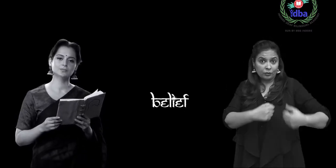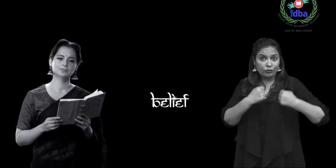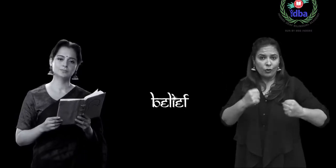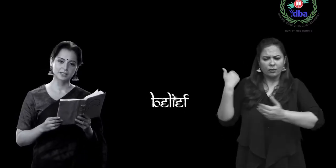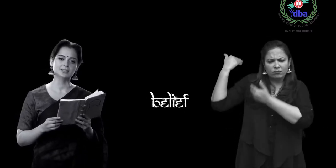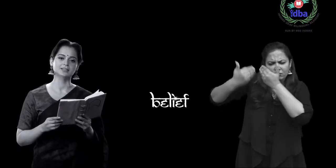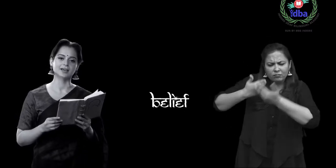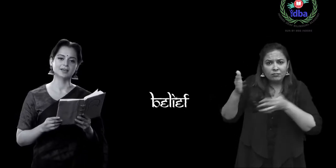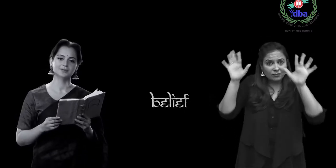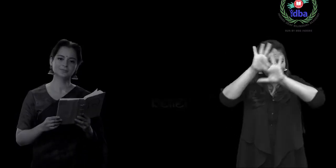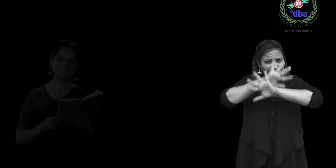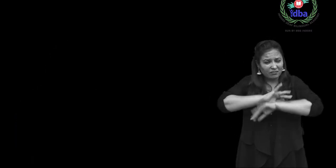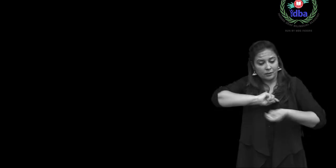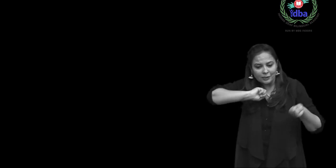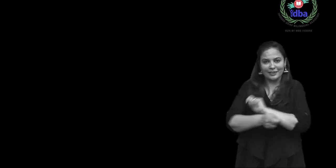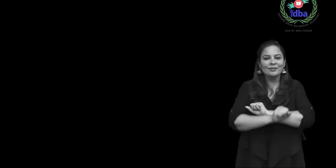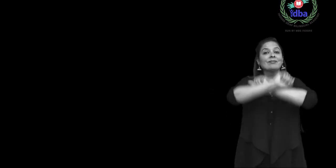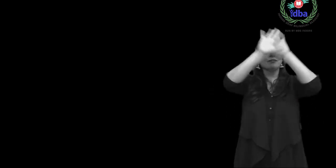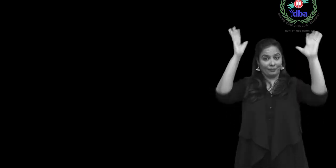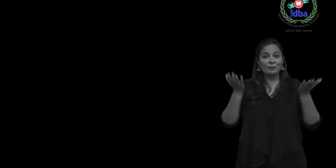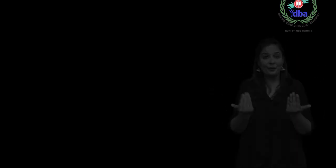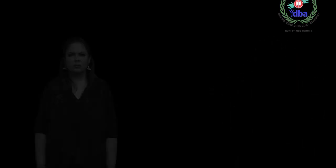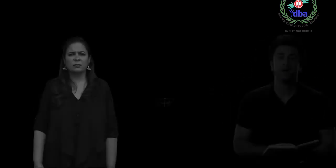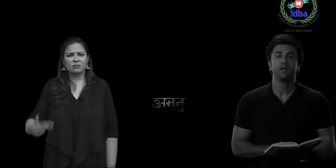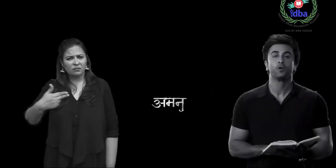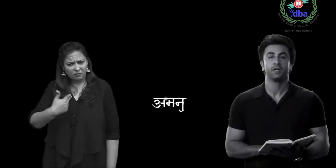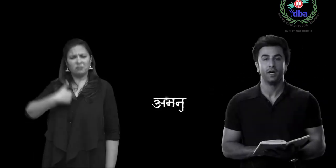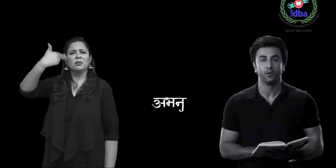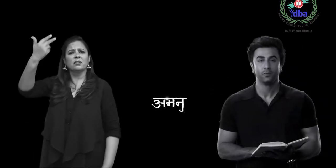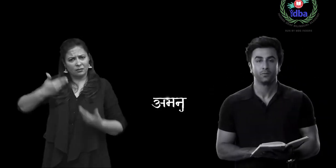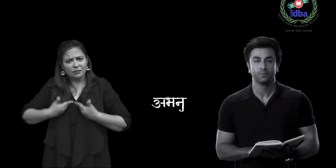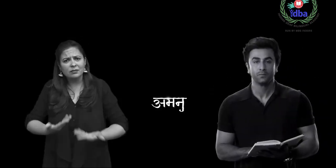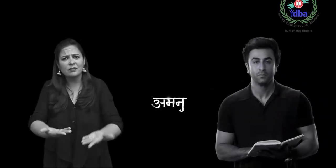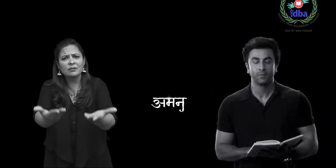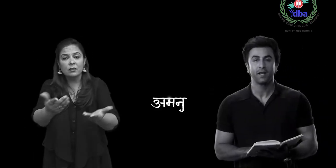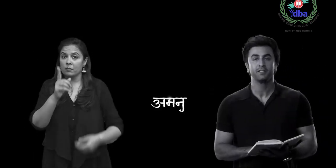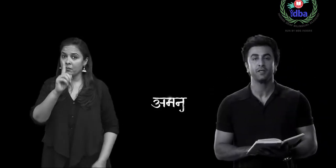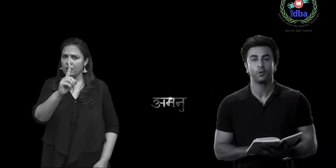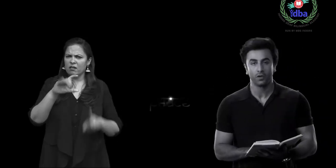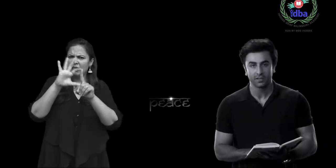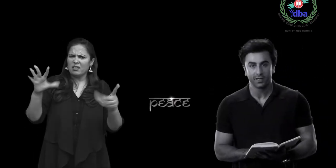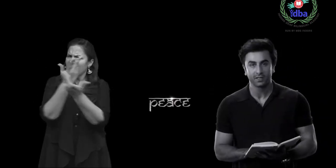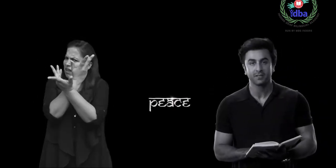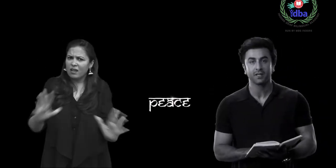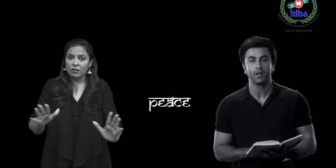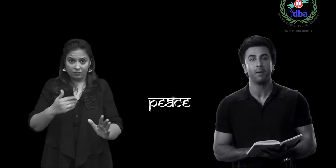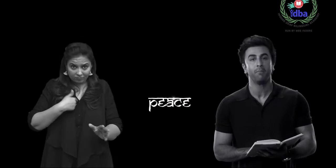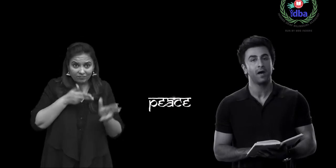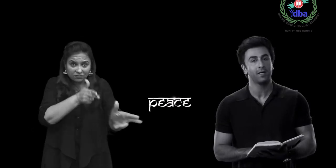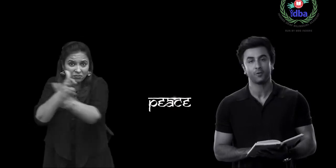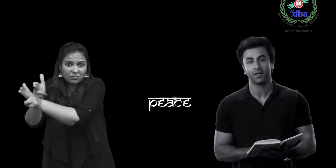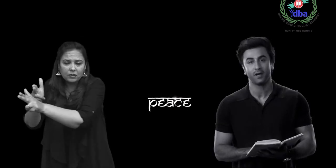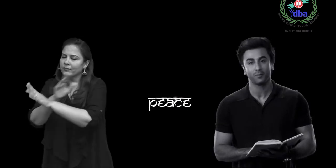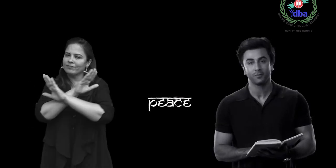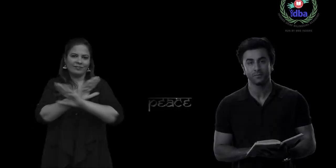اتحاس کے رخ کو بدل سکتا ہے میں مرنے کو تیار ہوں پر ایسی کوئی وجہ نہیں جس کے لئے میں